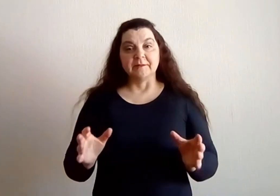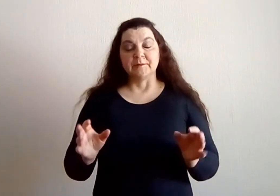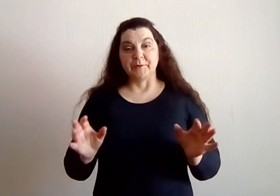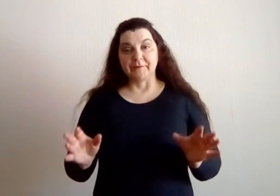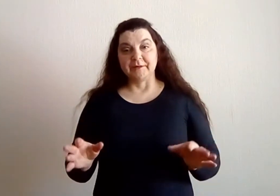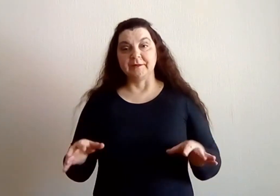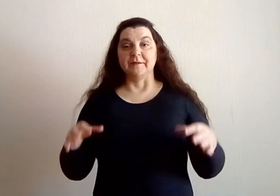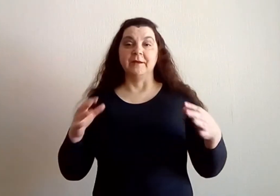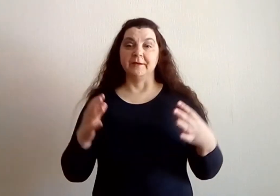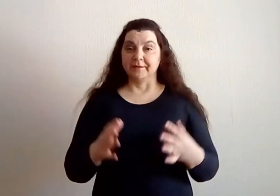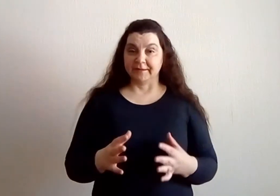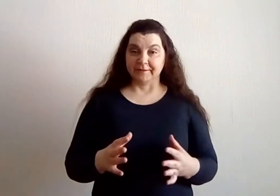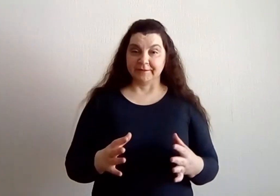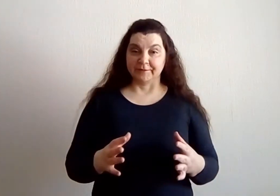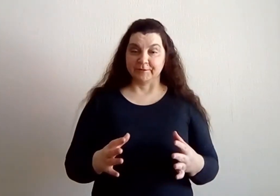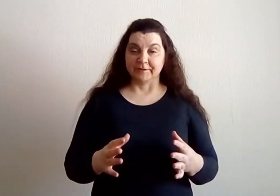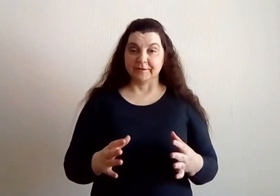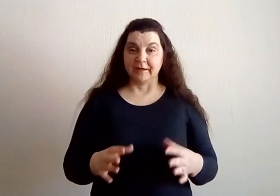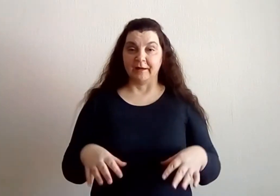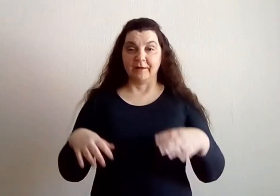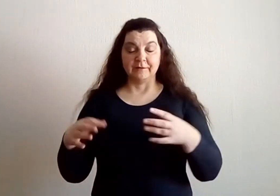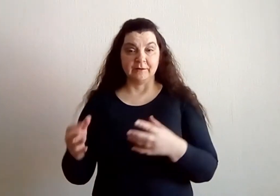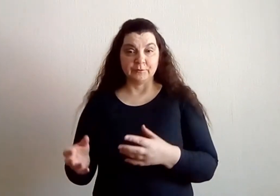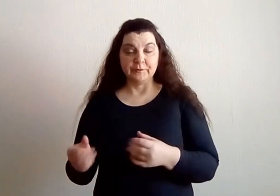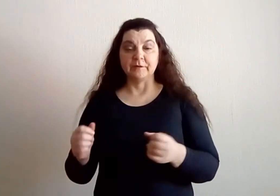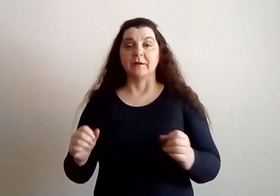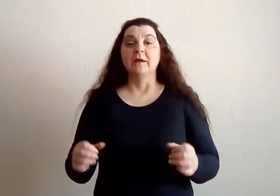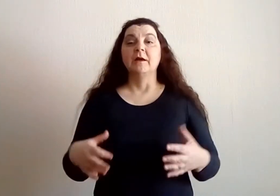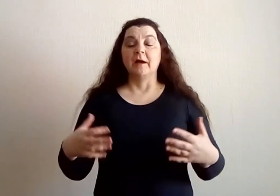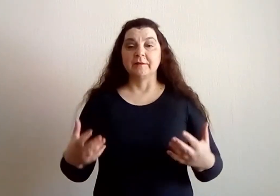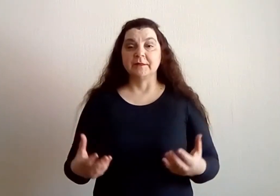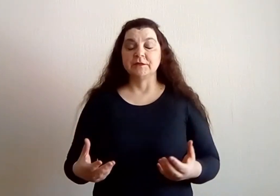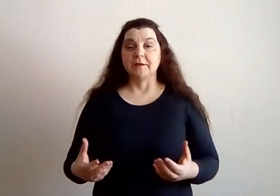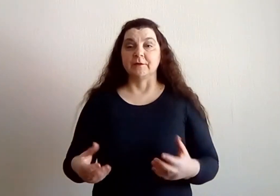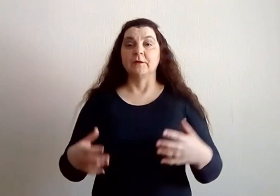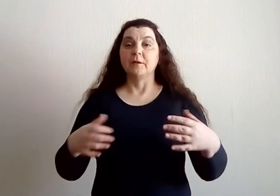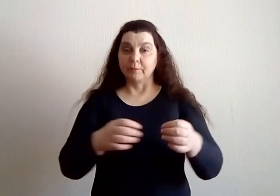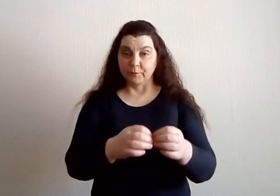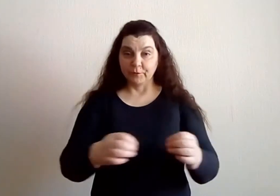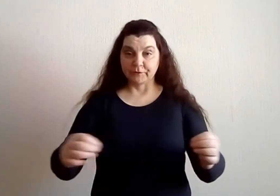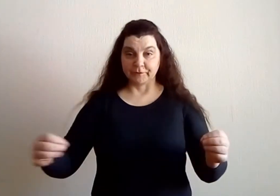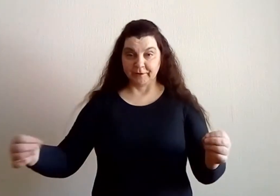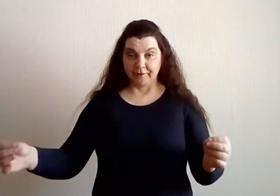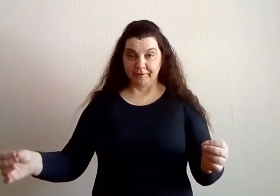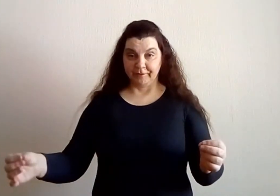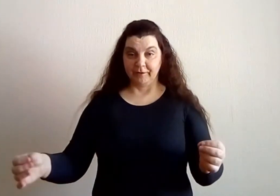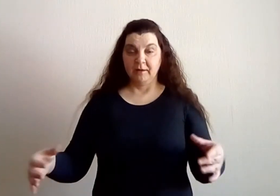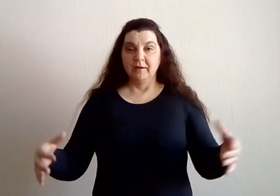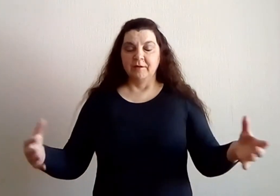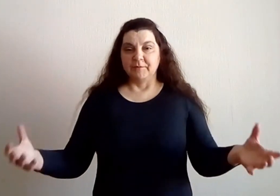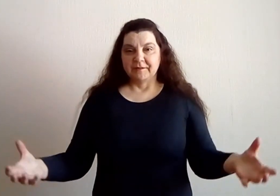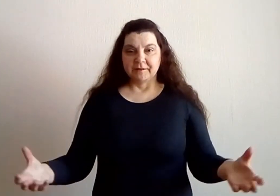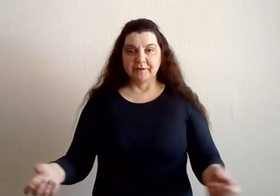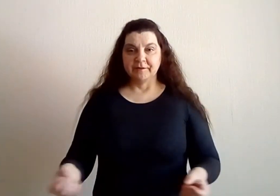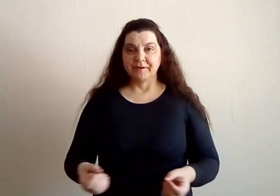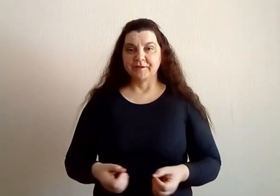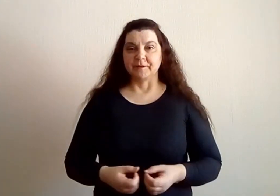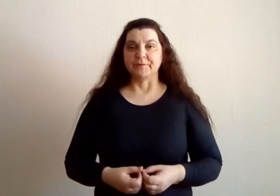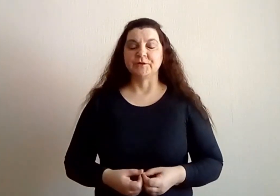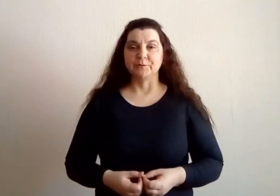если переводить с английского языка на русский, означает «мёртвая линия». Мне стало интересно, почему